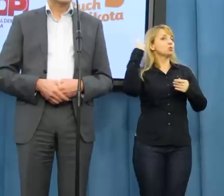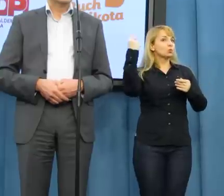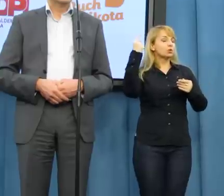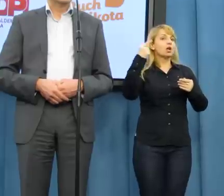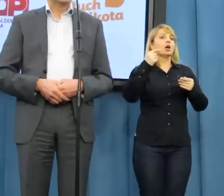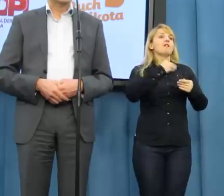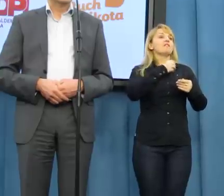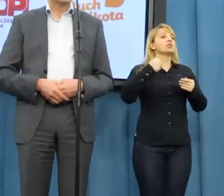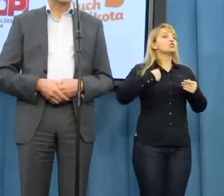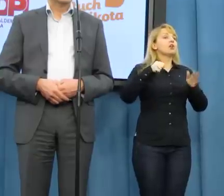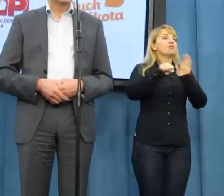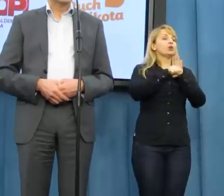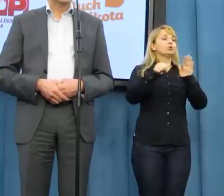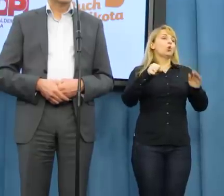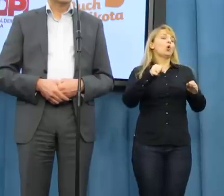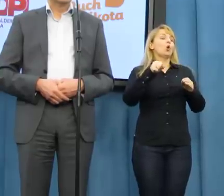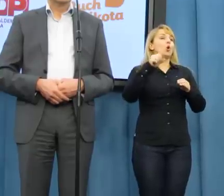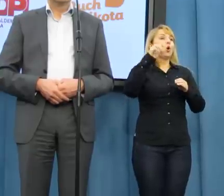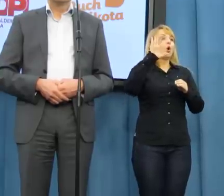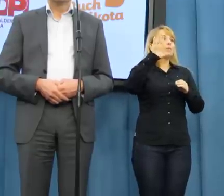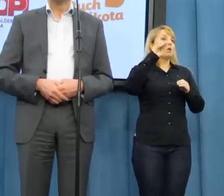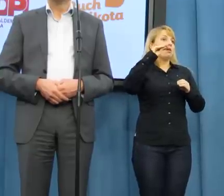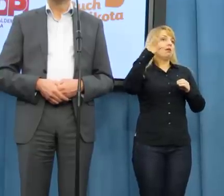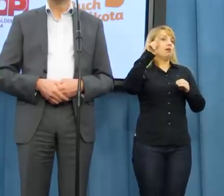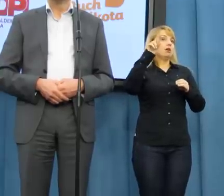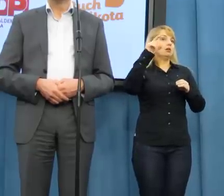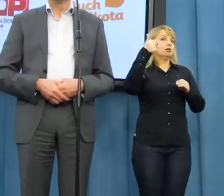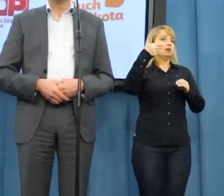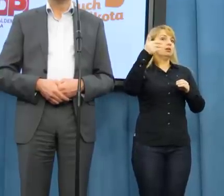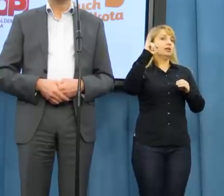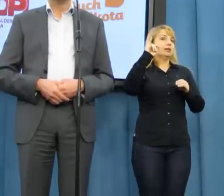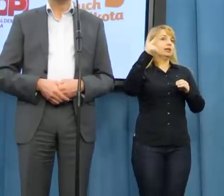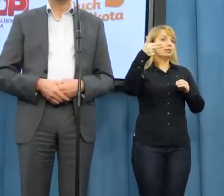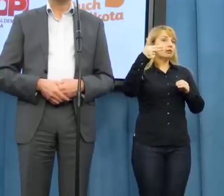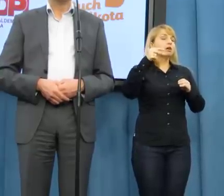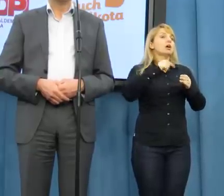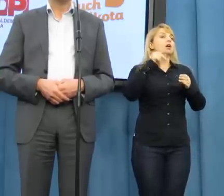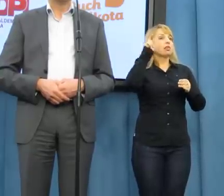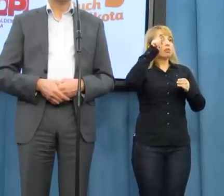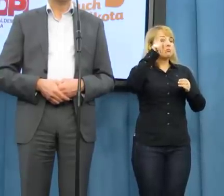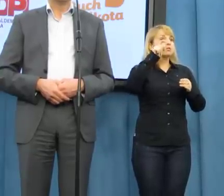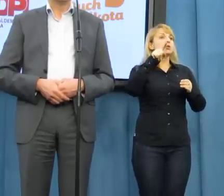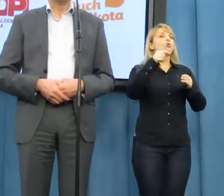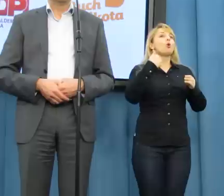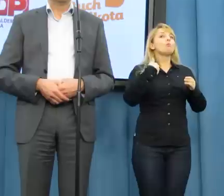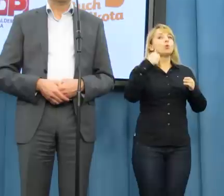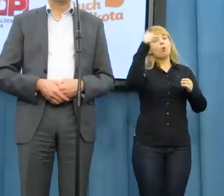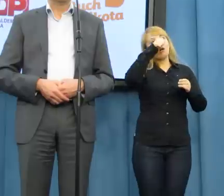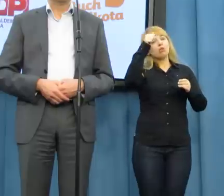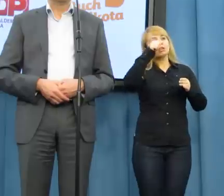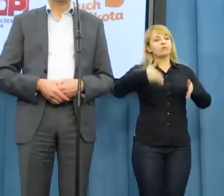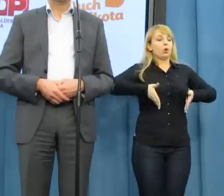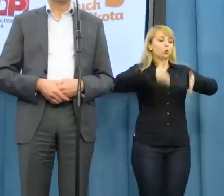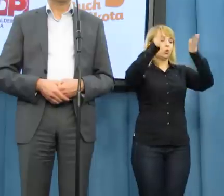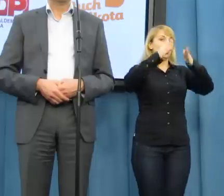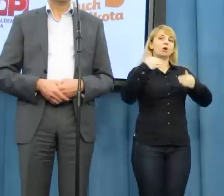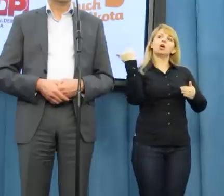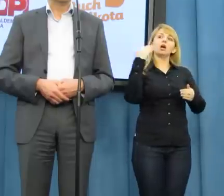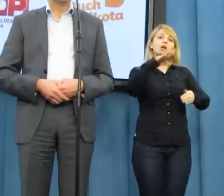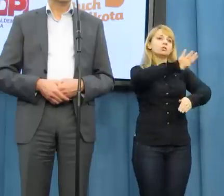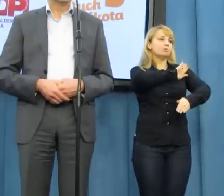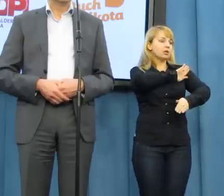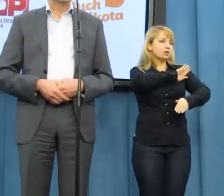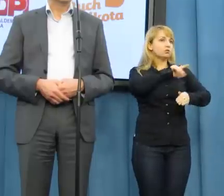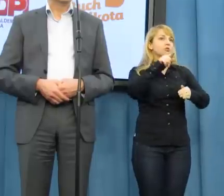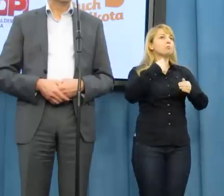Warszawy do Berlina. To była trasa śmierci. Średnio na tej drodze ginęły swego czasu trzy osoby dziennie. Proszę sobie